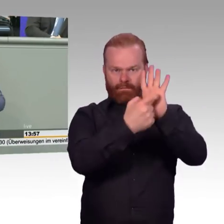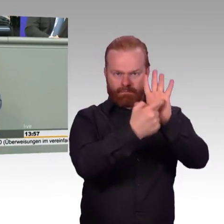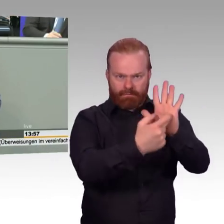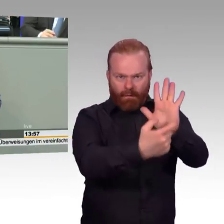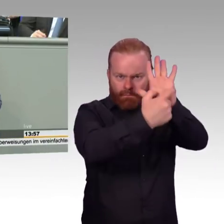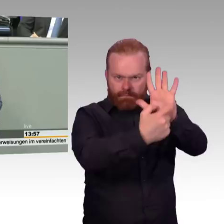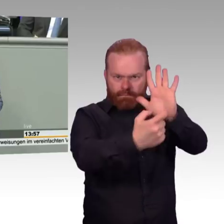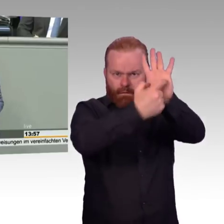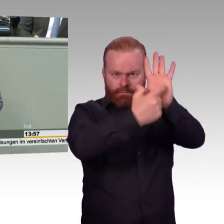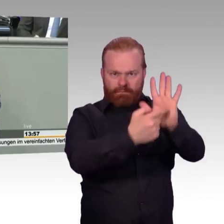Ihnen das nicht einmal bewusst.